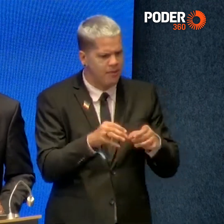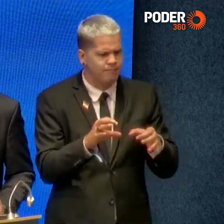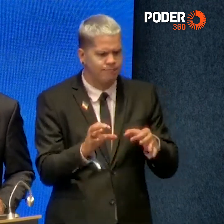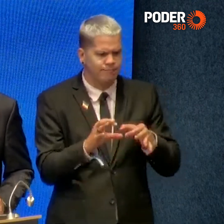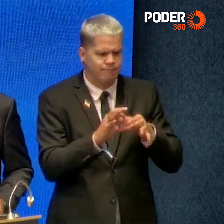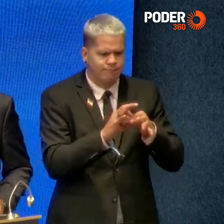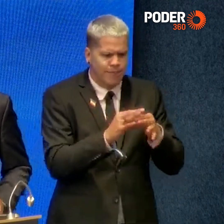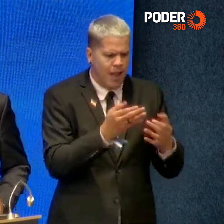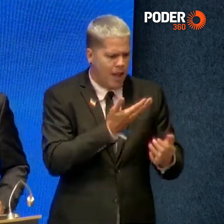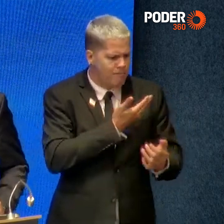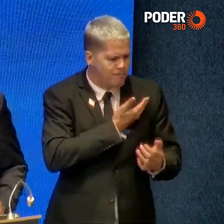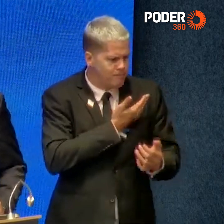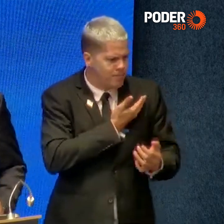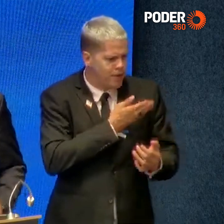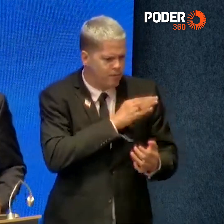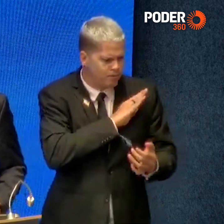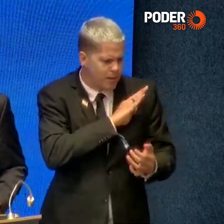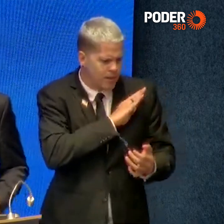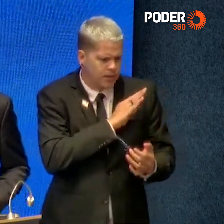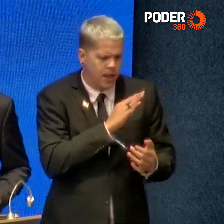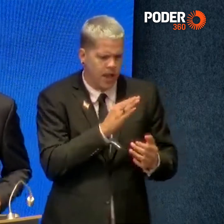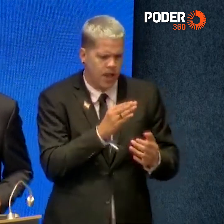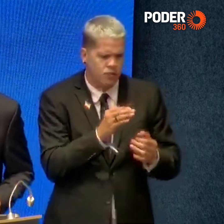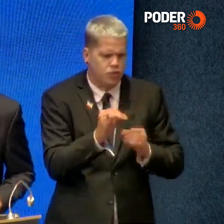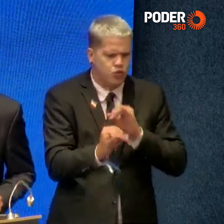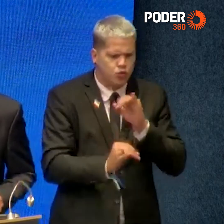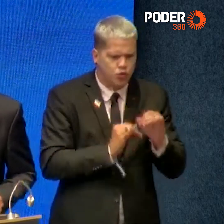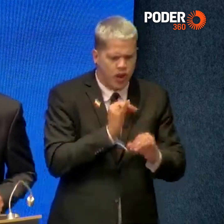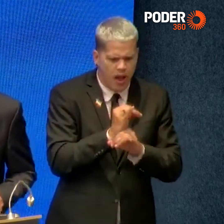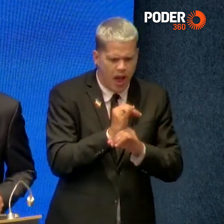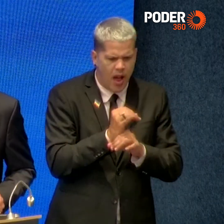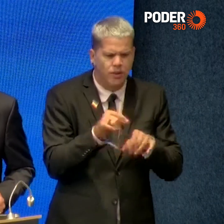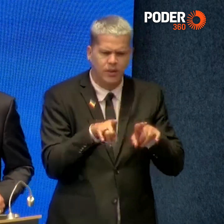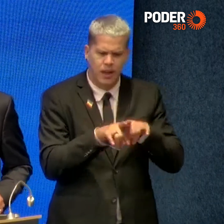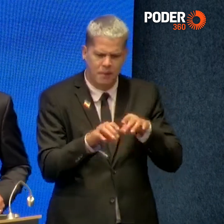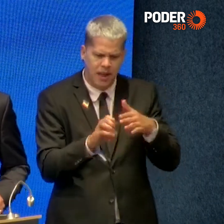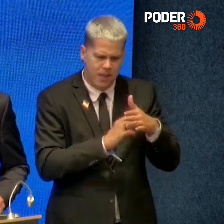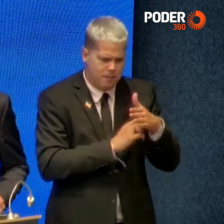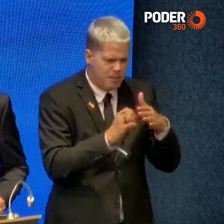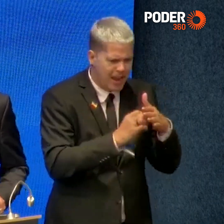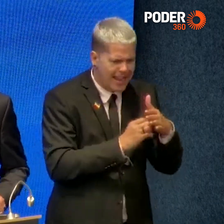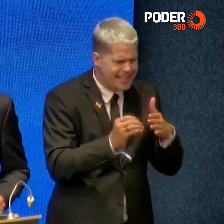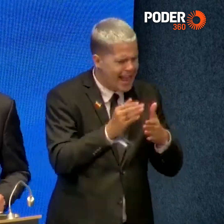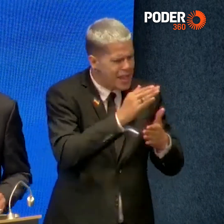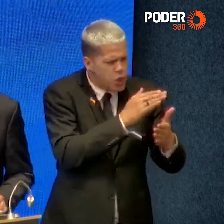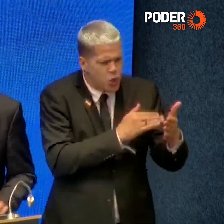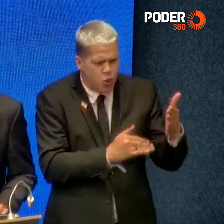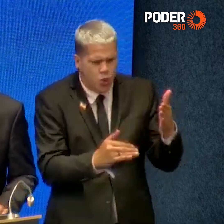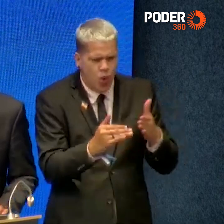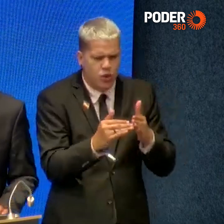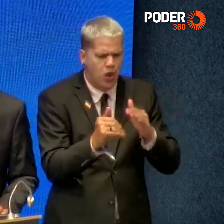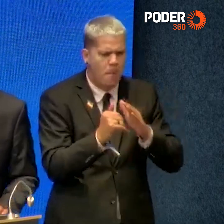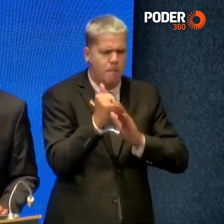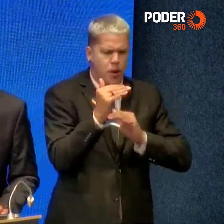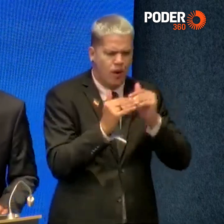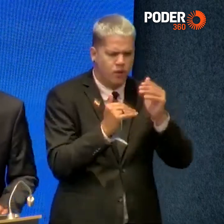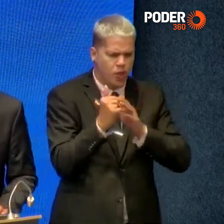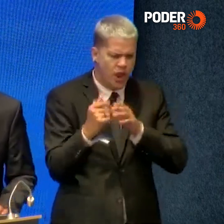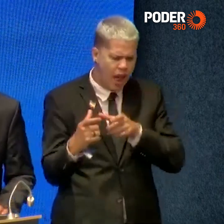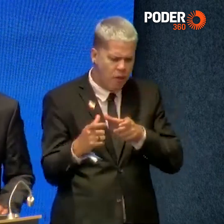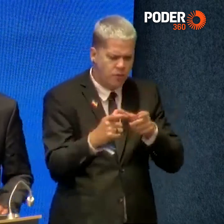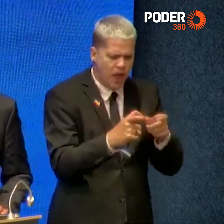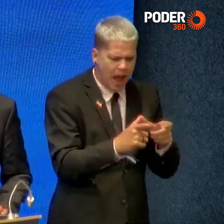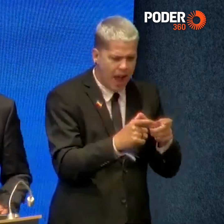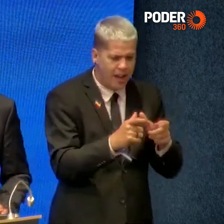o setor das comunicações, as empresas e todos os demais profissionais da área. Nós